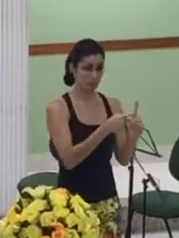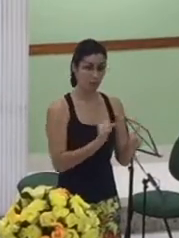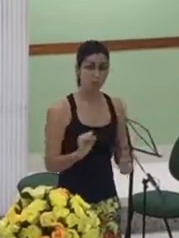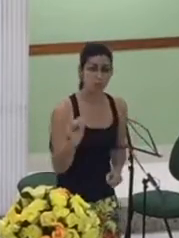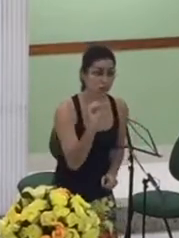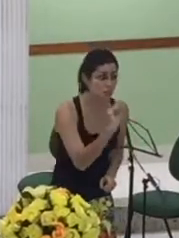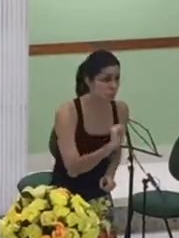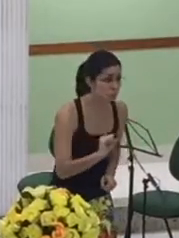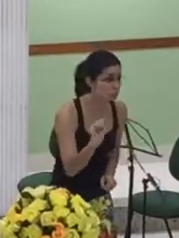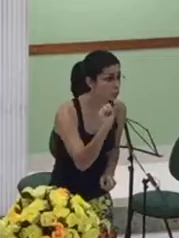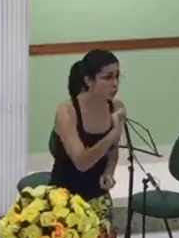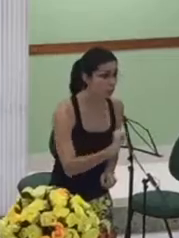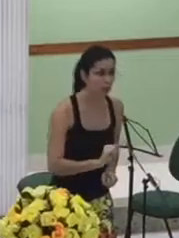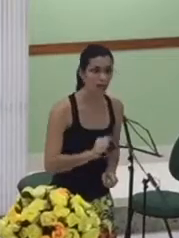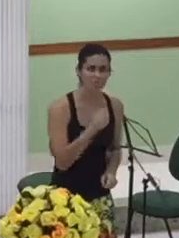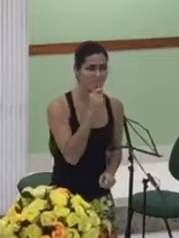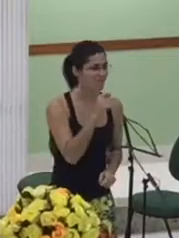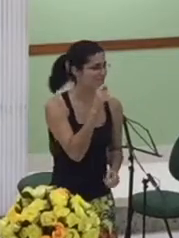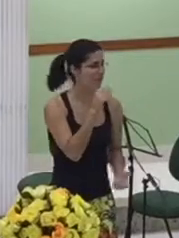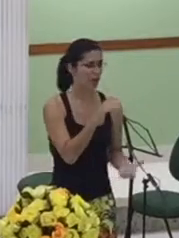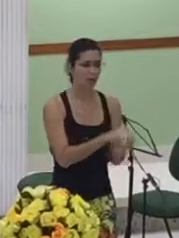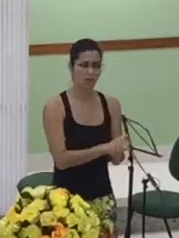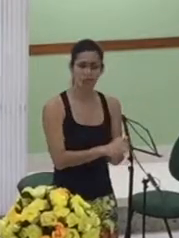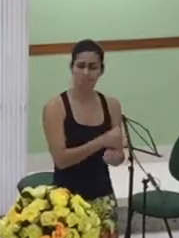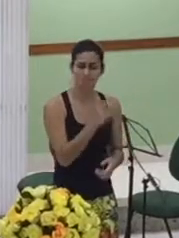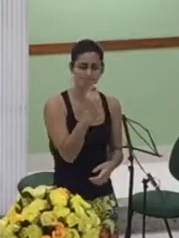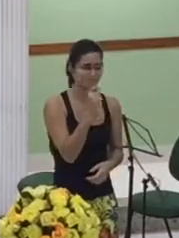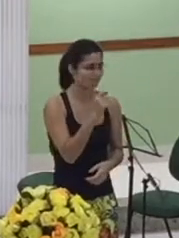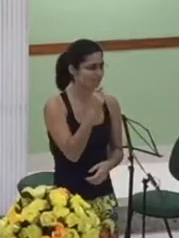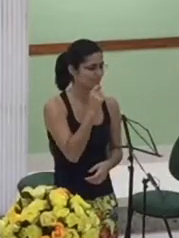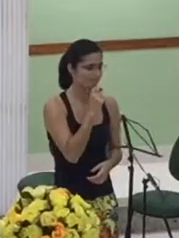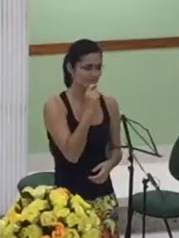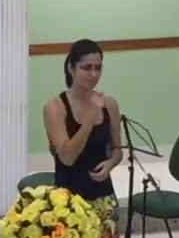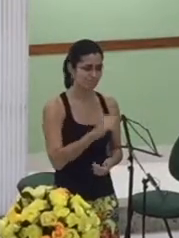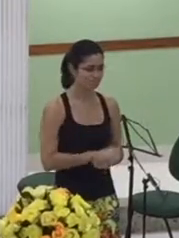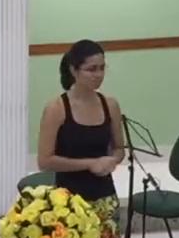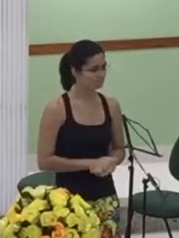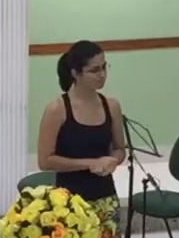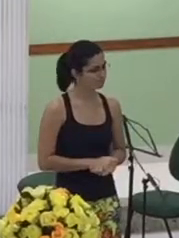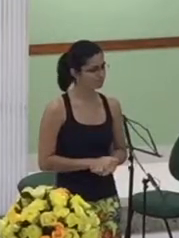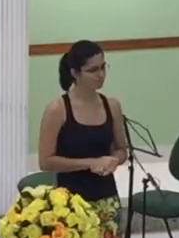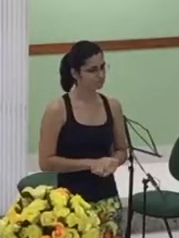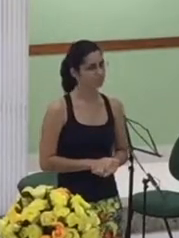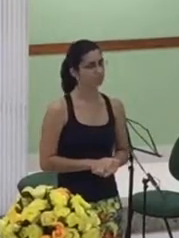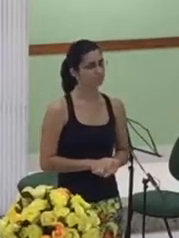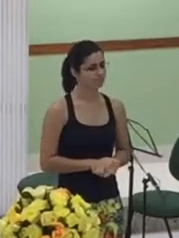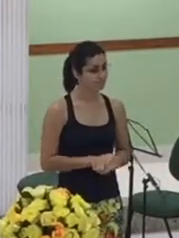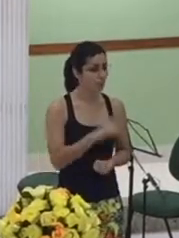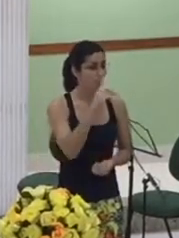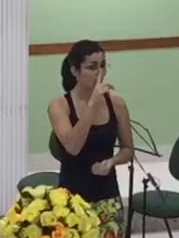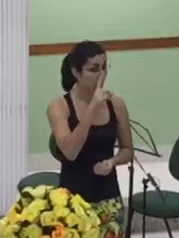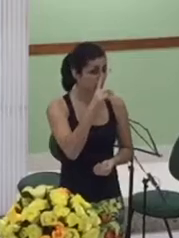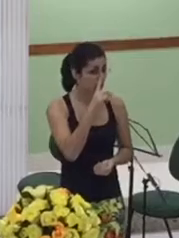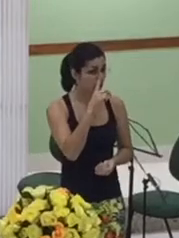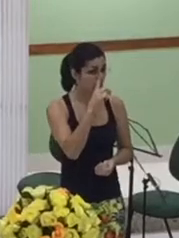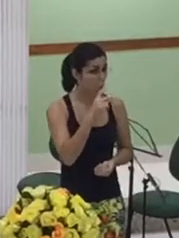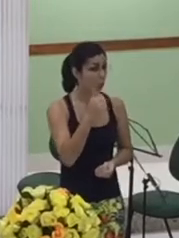ela ainda não tinha se casado ela corria o risco de ser mãe solteira